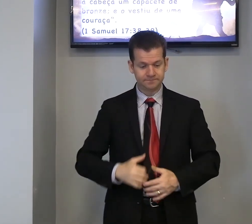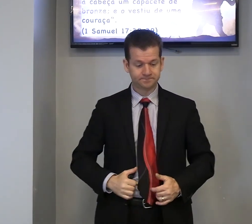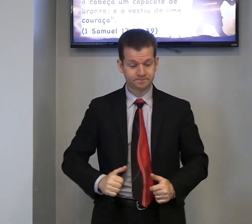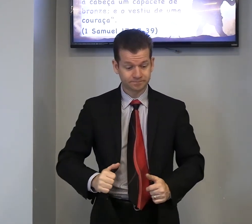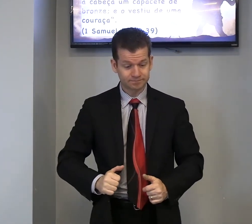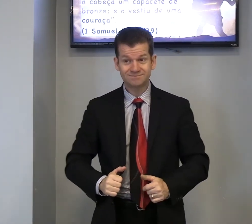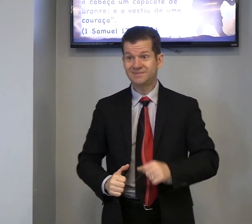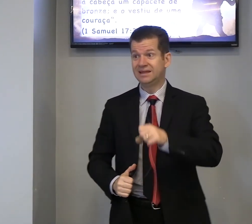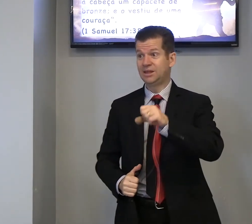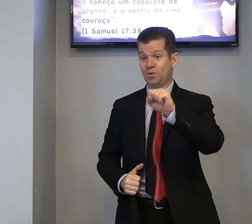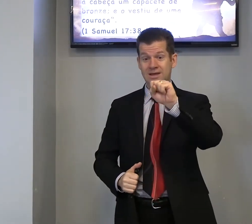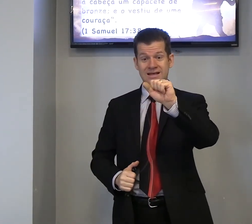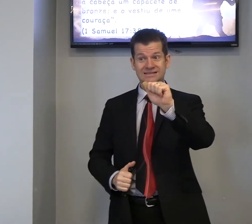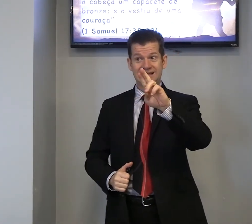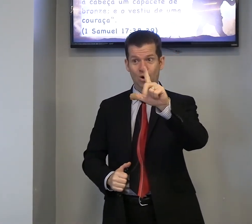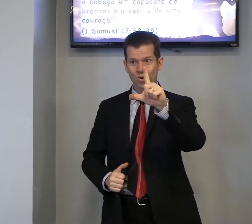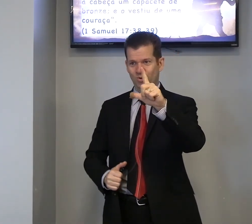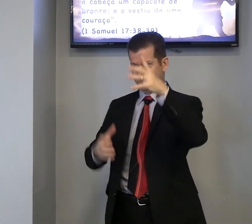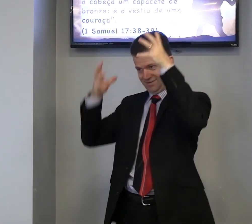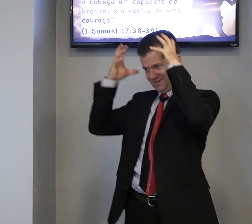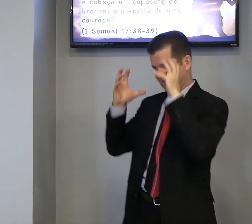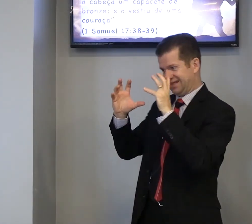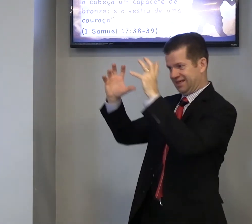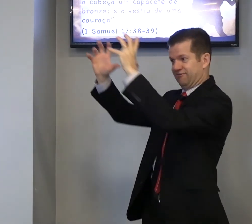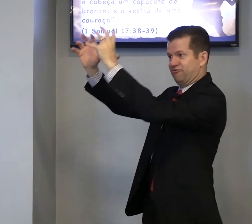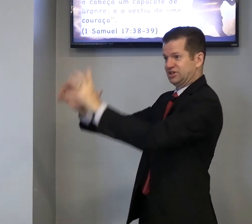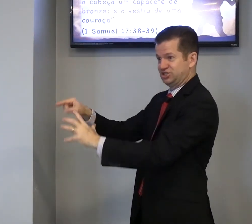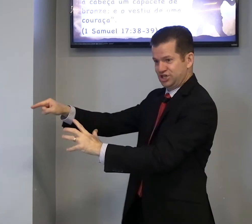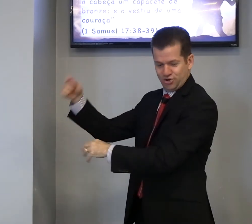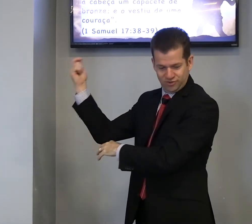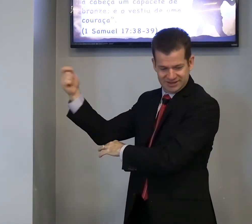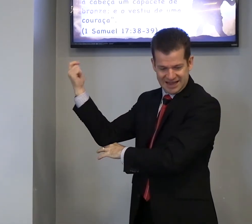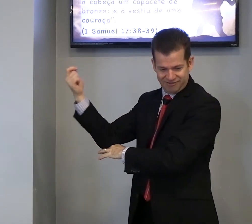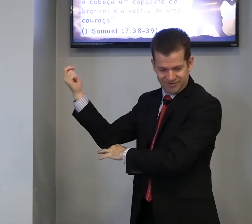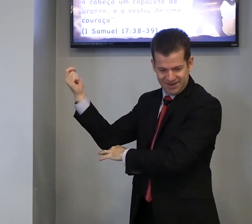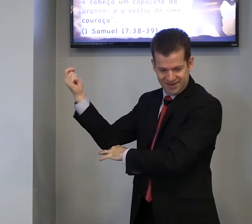então, Saúl, vestiu, Davi,